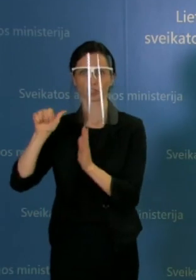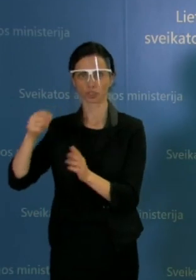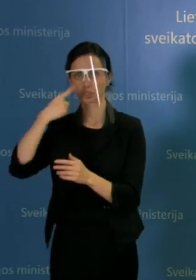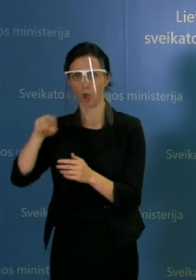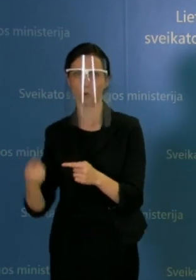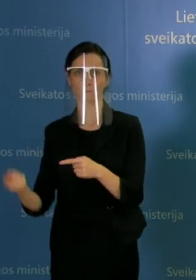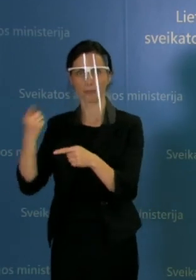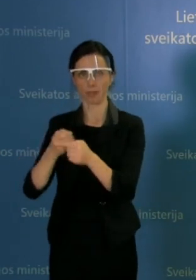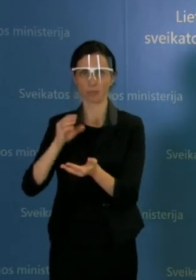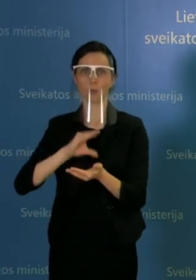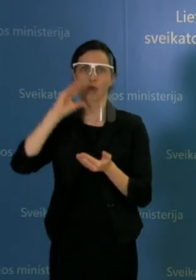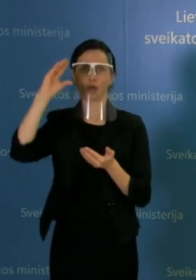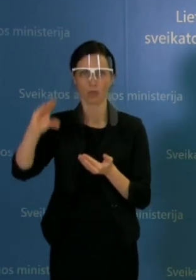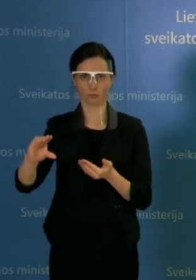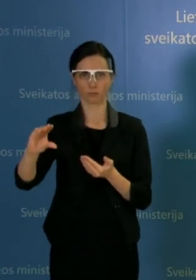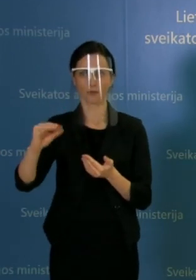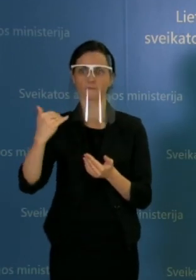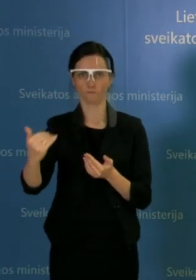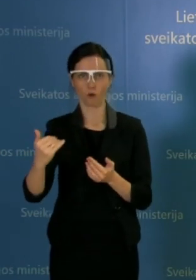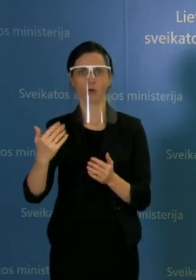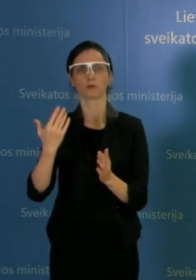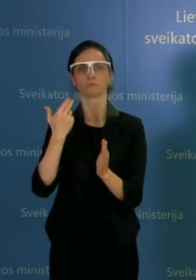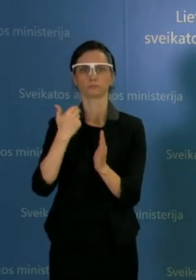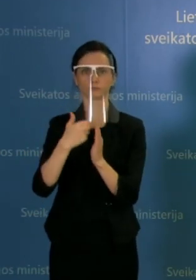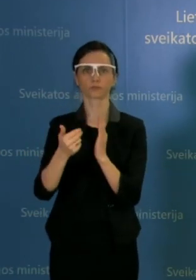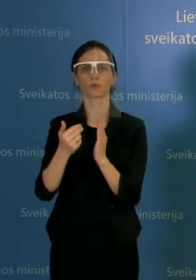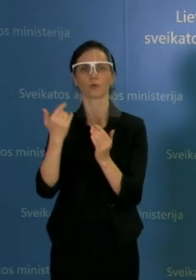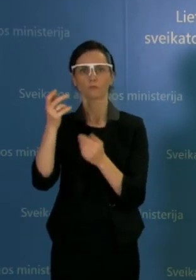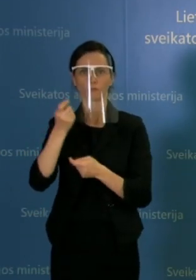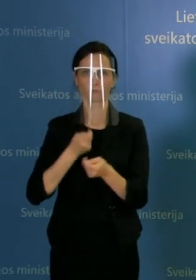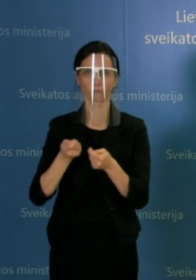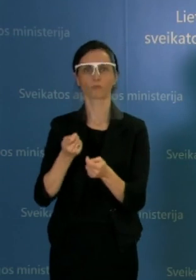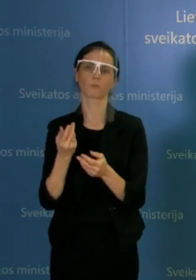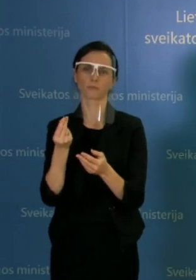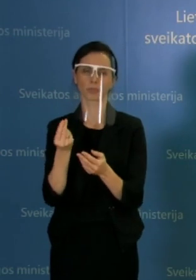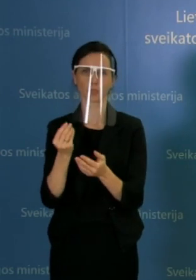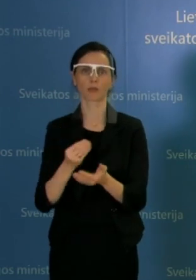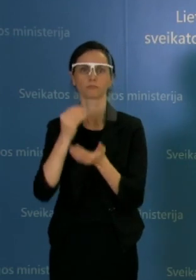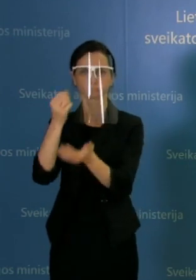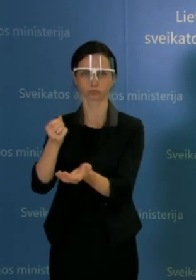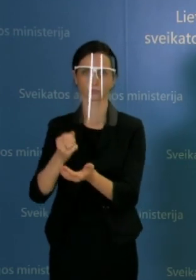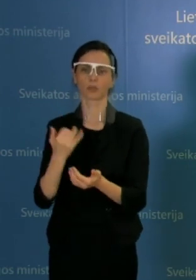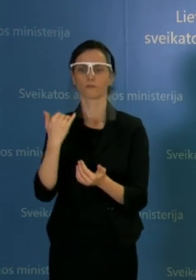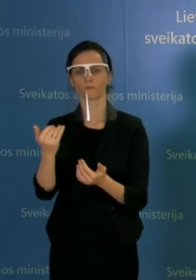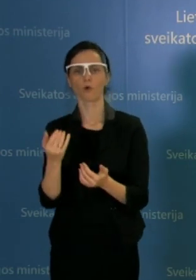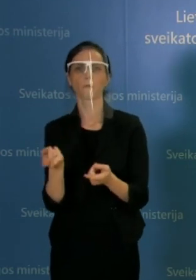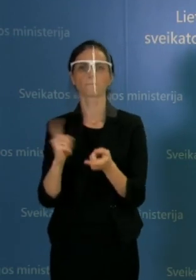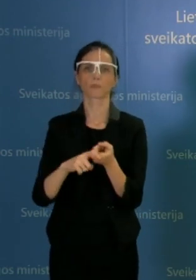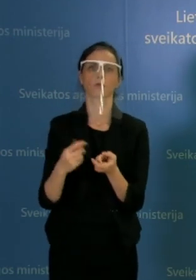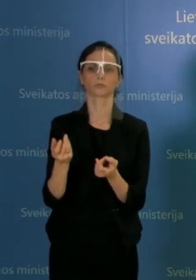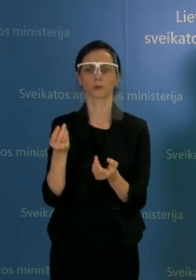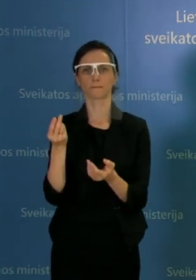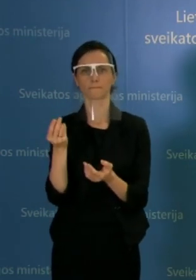eurų. Papildomai šiai institucijai tai tiek darbo užmokesčiui, tiek